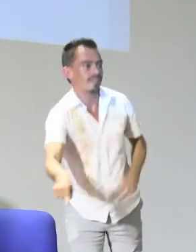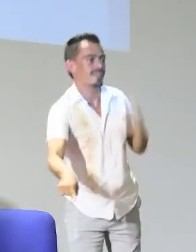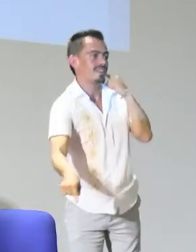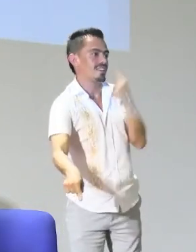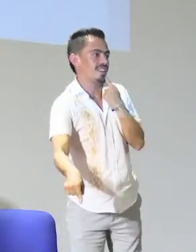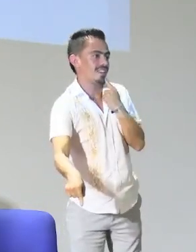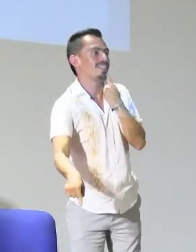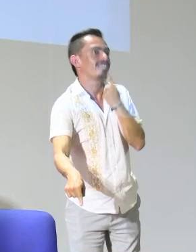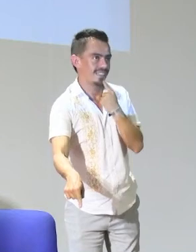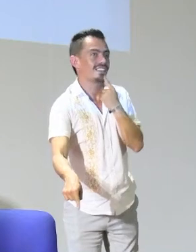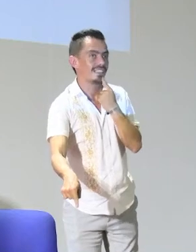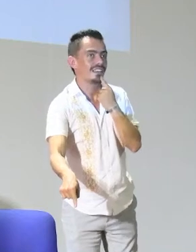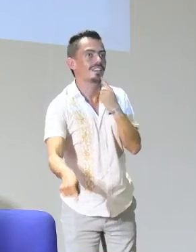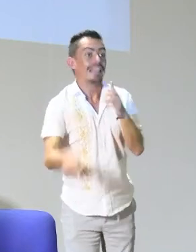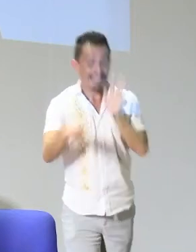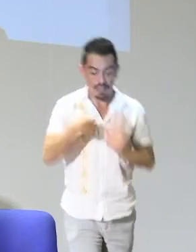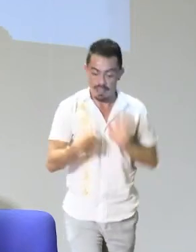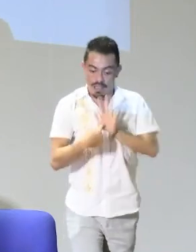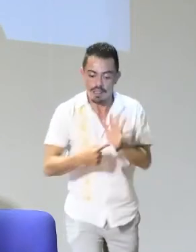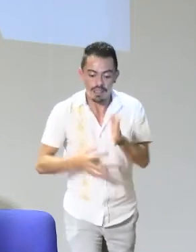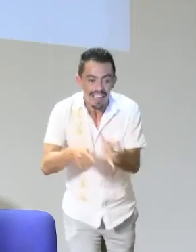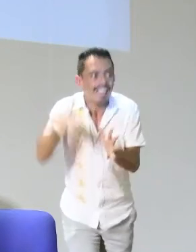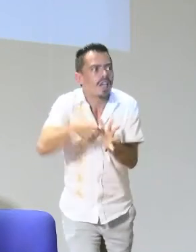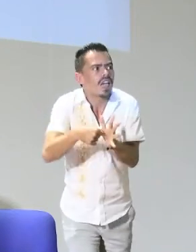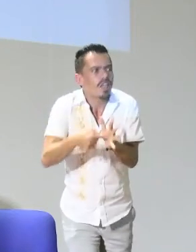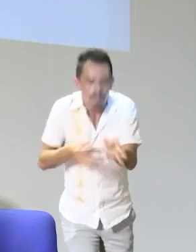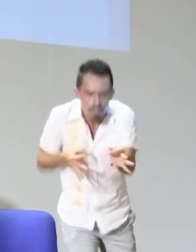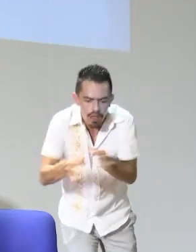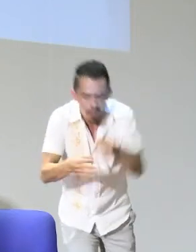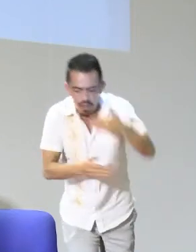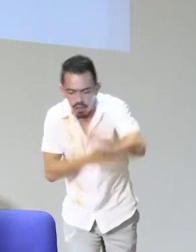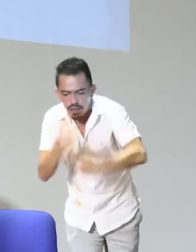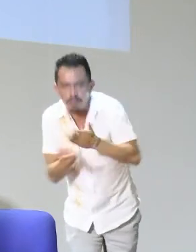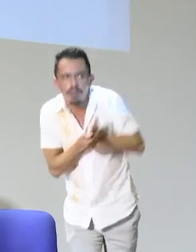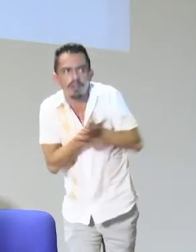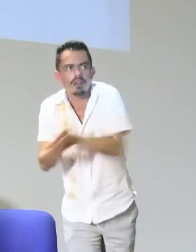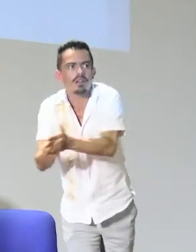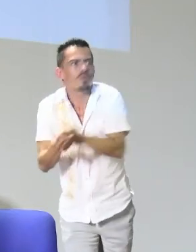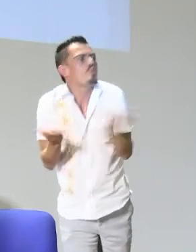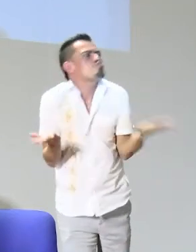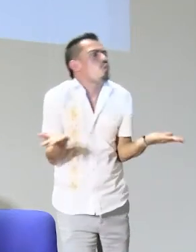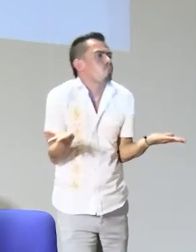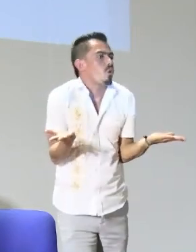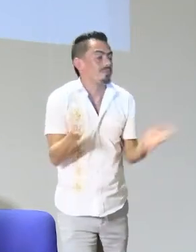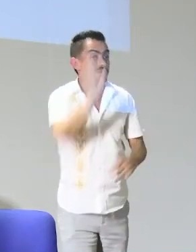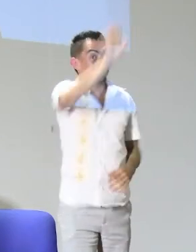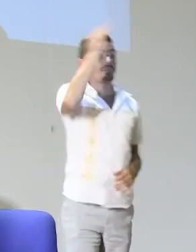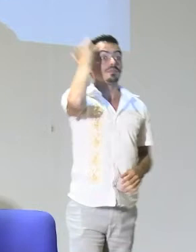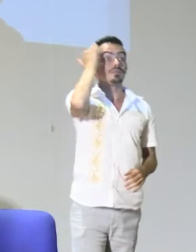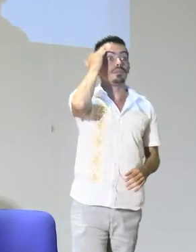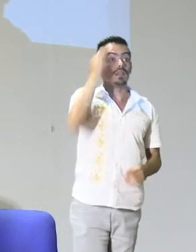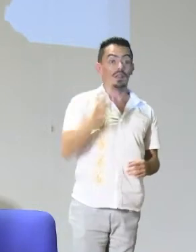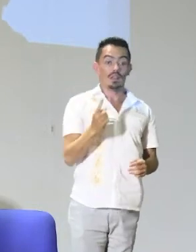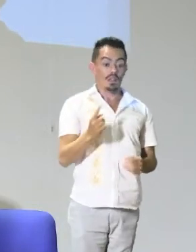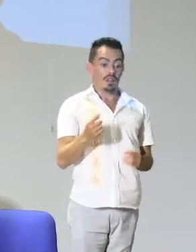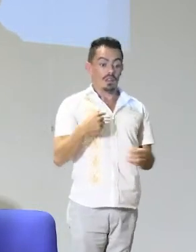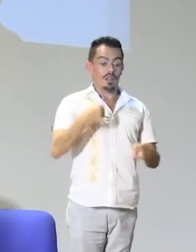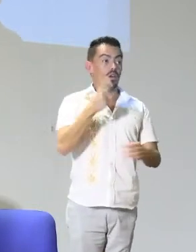enfoque mucho más integral en el ser humano para que el niño sordo pueda entender y involucrando siempre la lengua de señas colombiana.